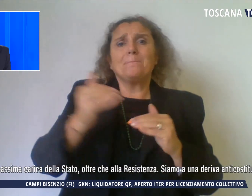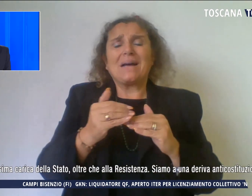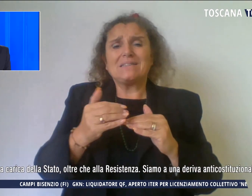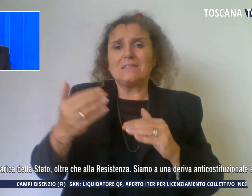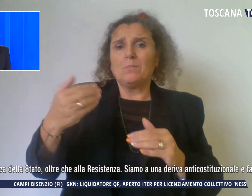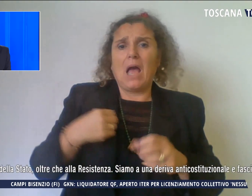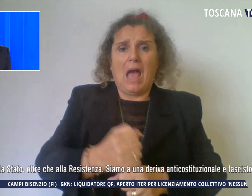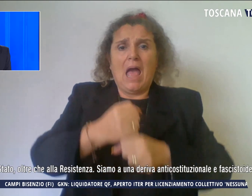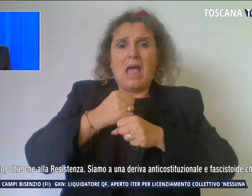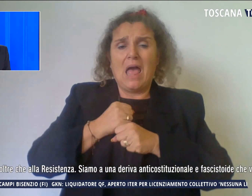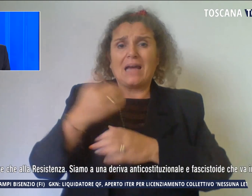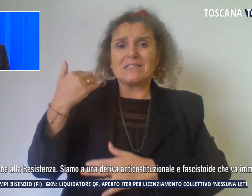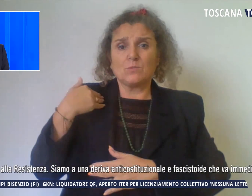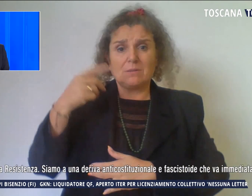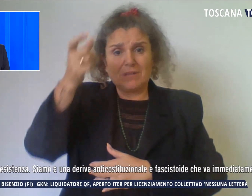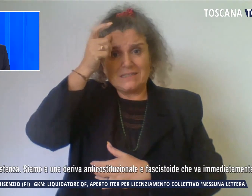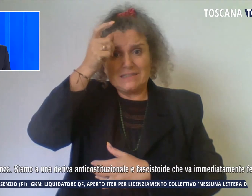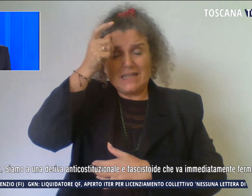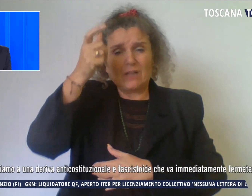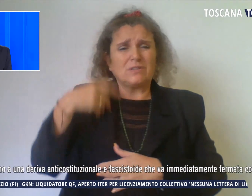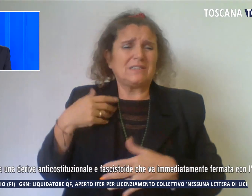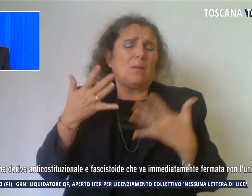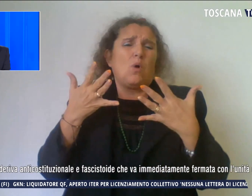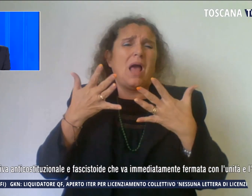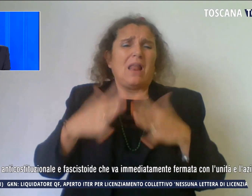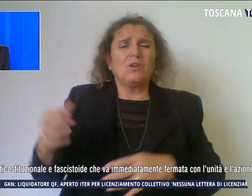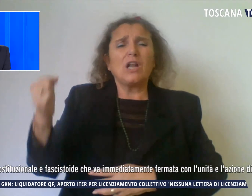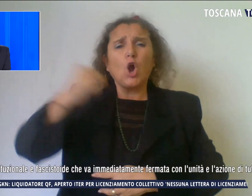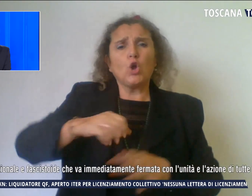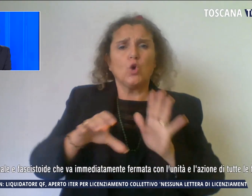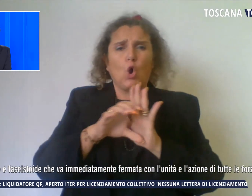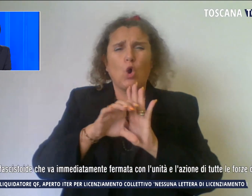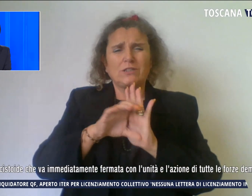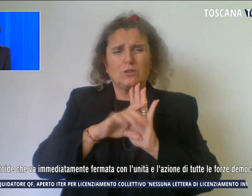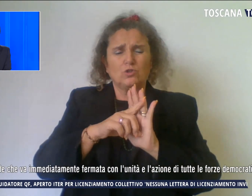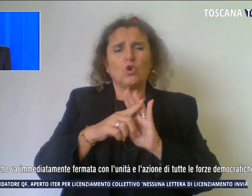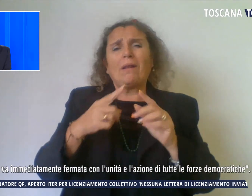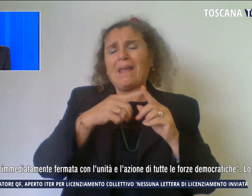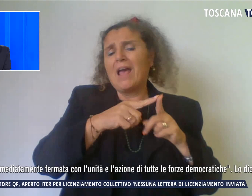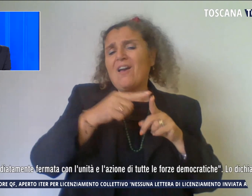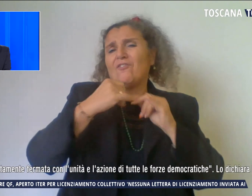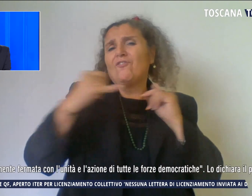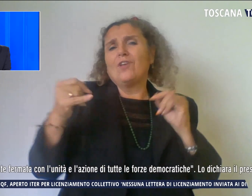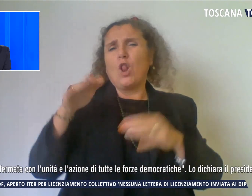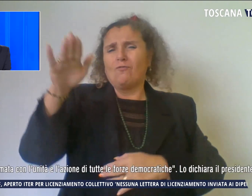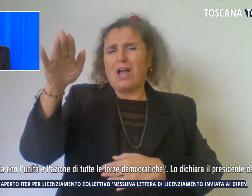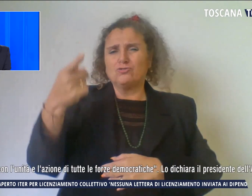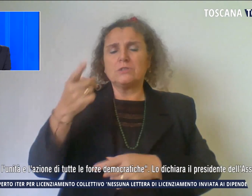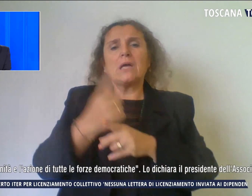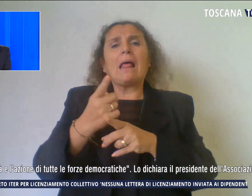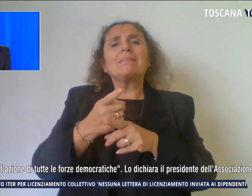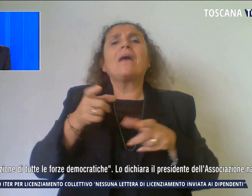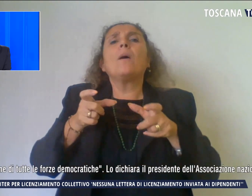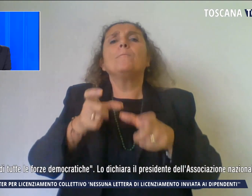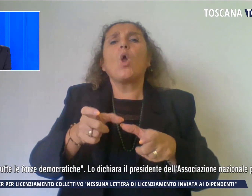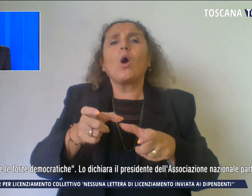resistenza. Siamo una deriva anticostituzionale e fascistoide che va immediatamente fermata con l'unità e